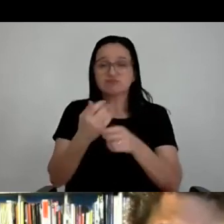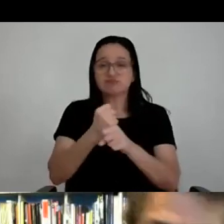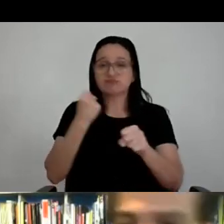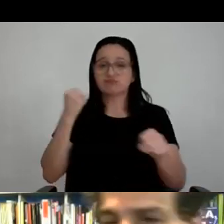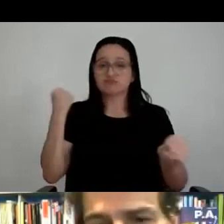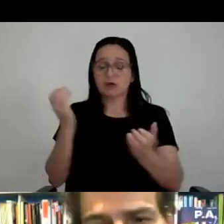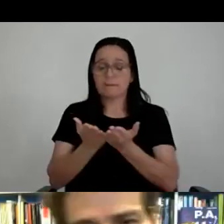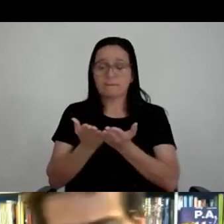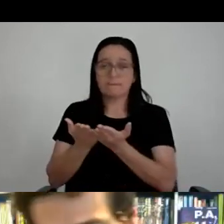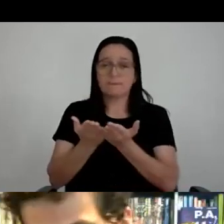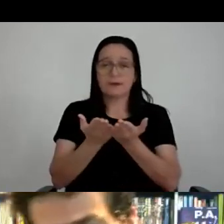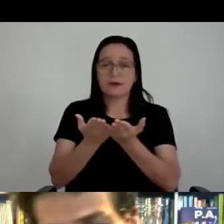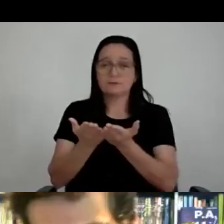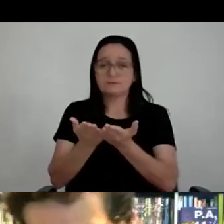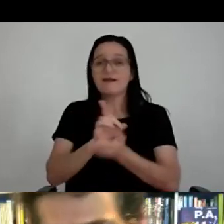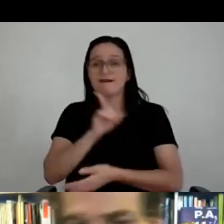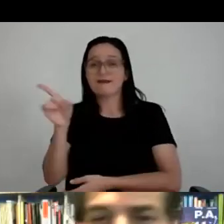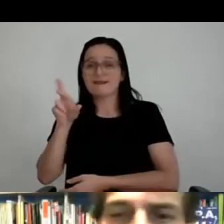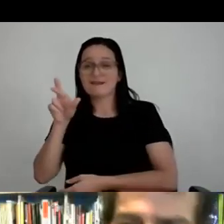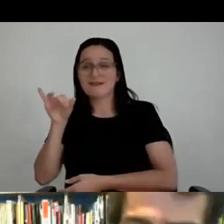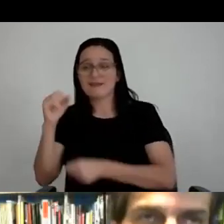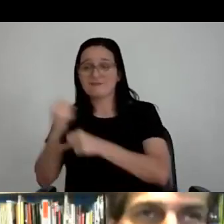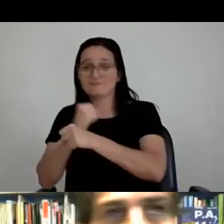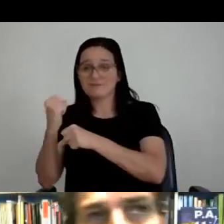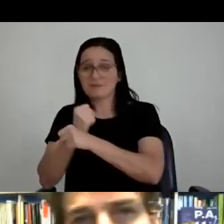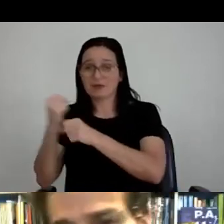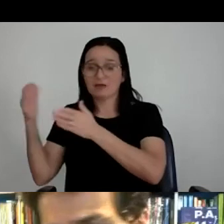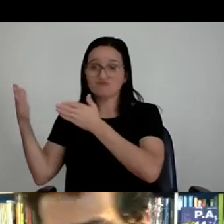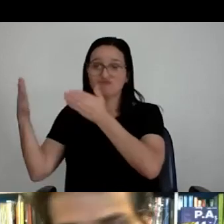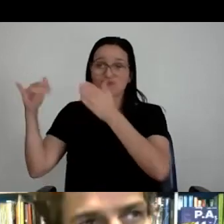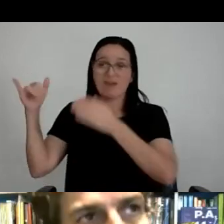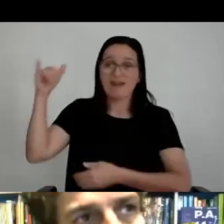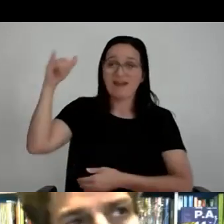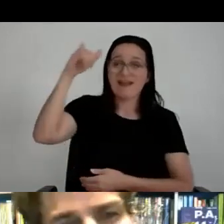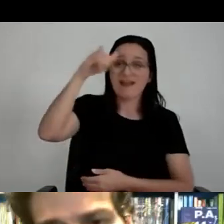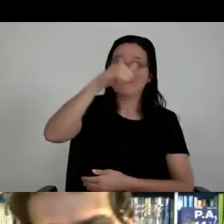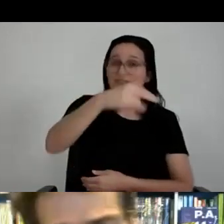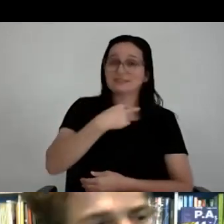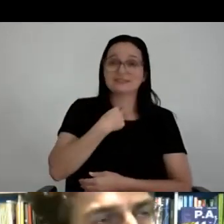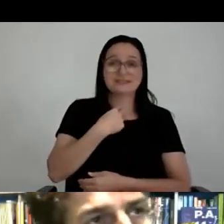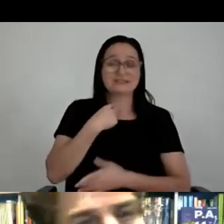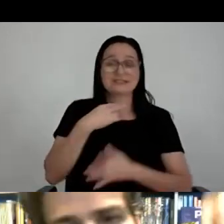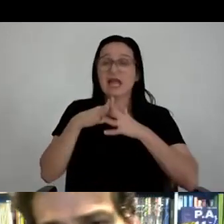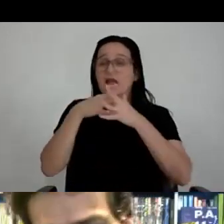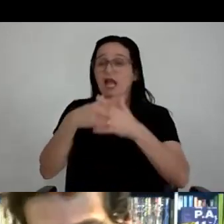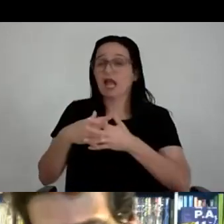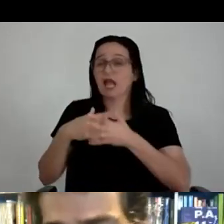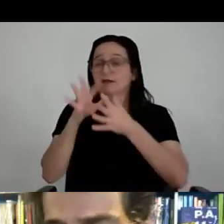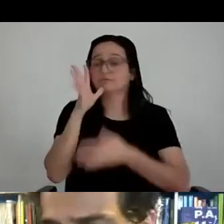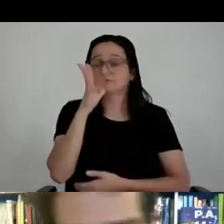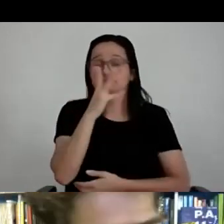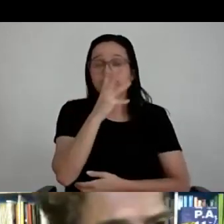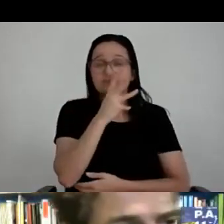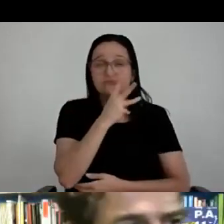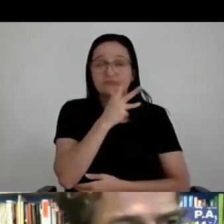e não pôde ser levada de avião, teve que ir de caminhão, chegava lá o caminhão, viajou dias, pegou uma balsa, pegamos um barco,